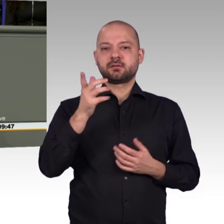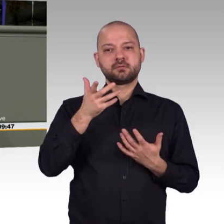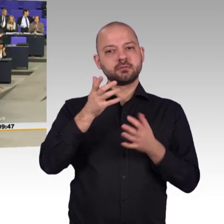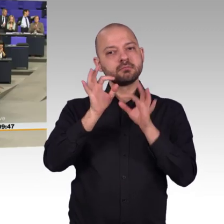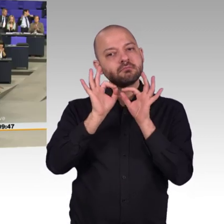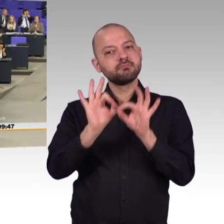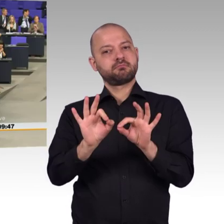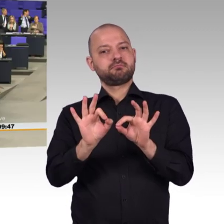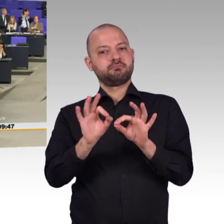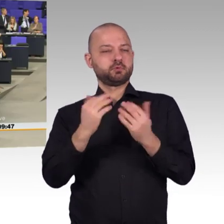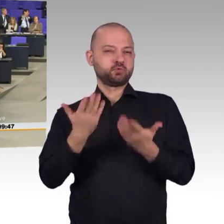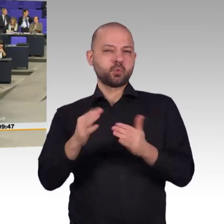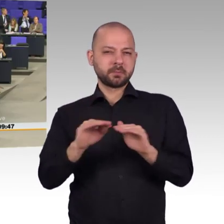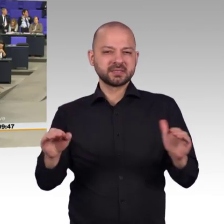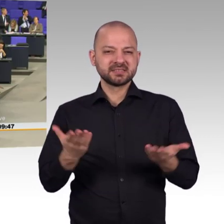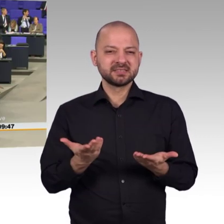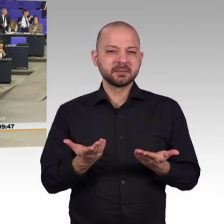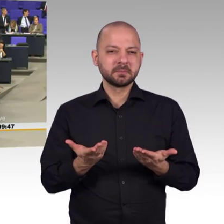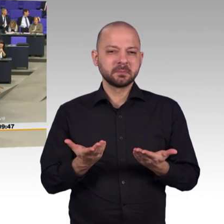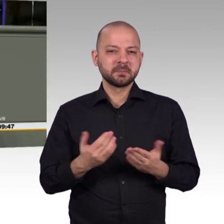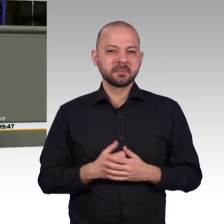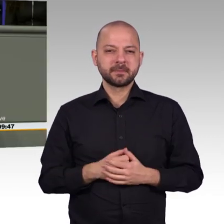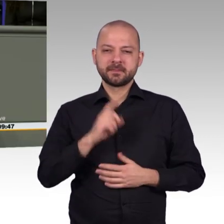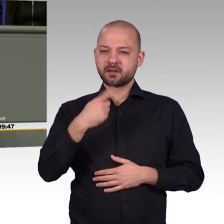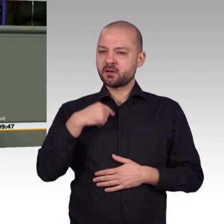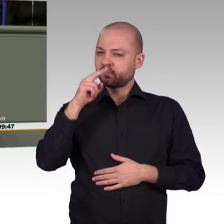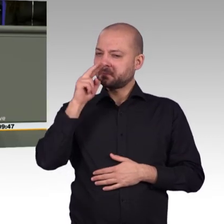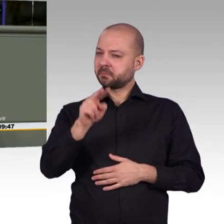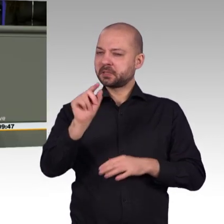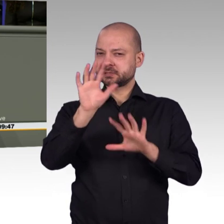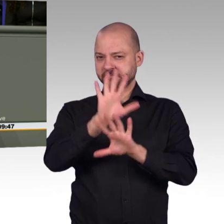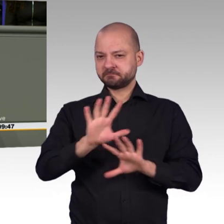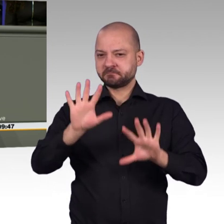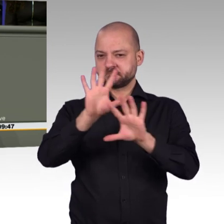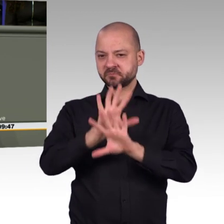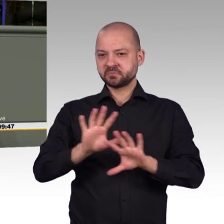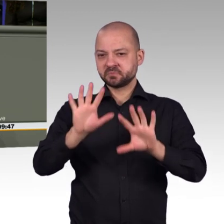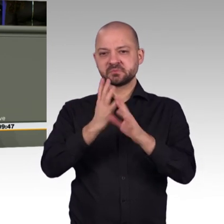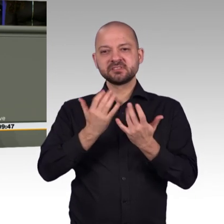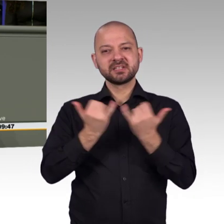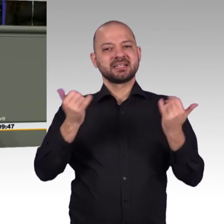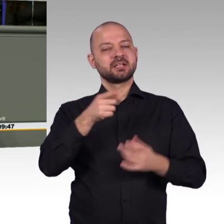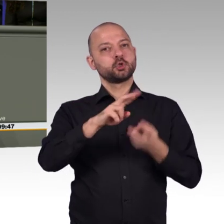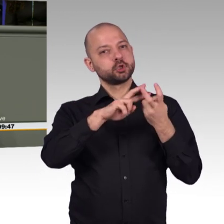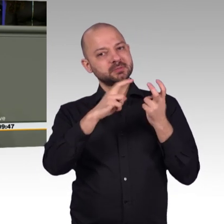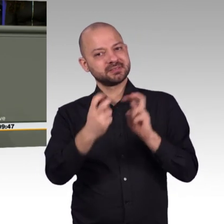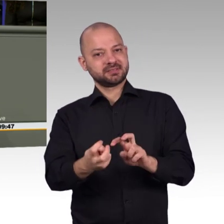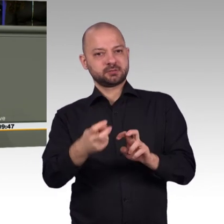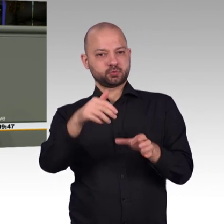Dieses Werk ist gezimmert, meine Damen und Herren, von genau diesen Leuten, denen seit 2014 mehr als